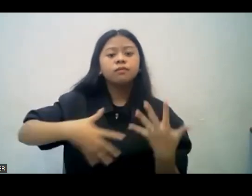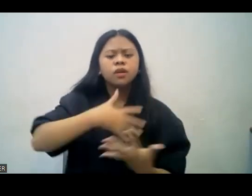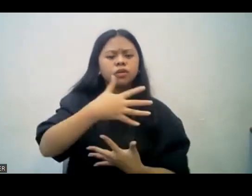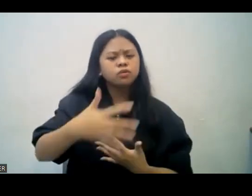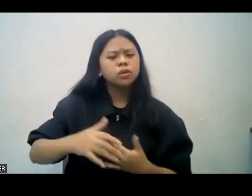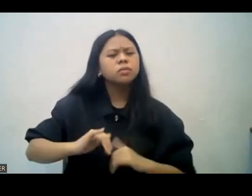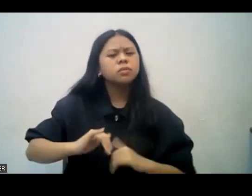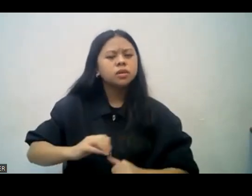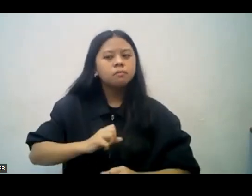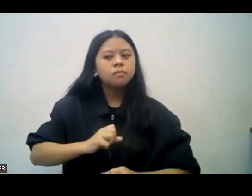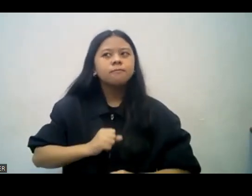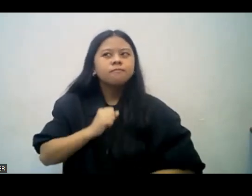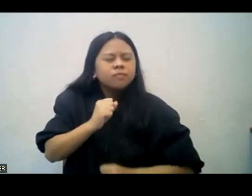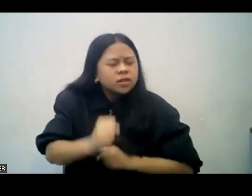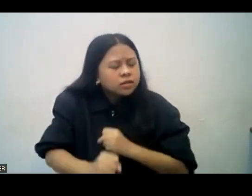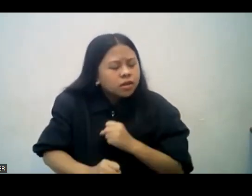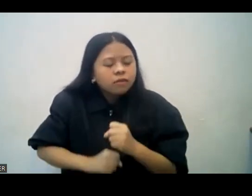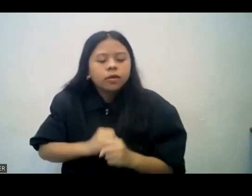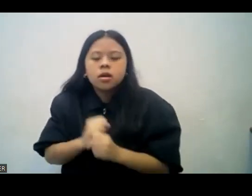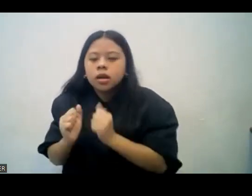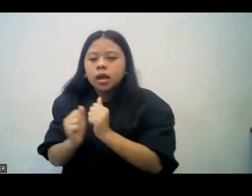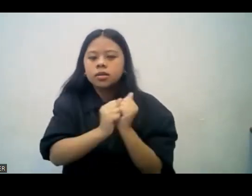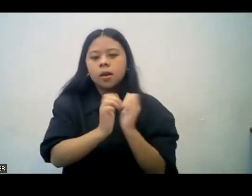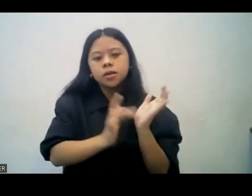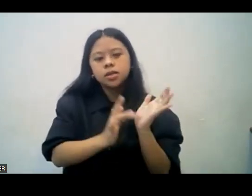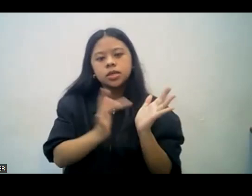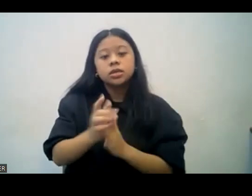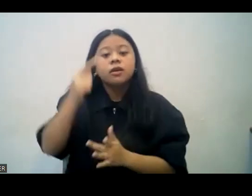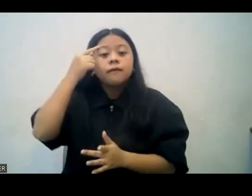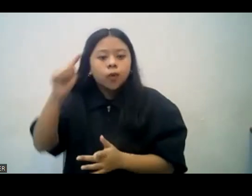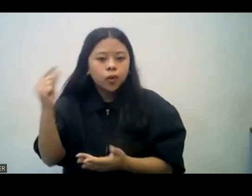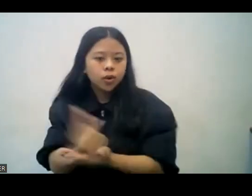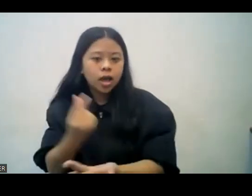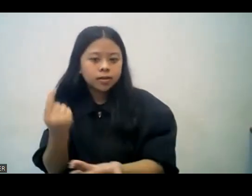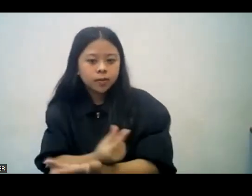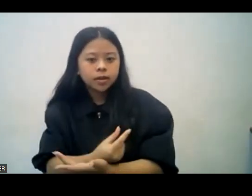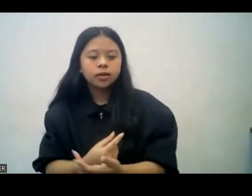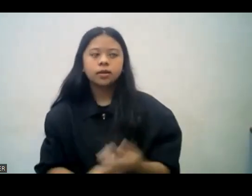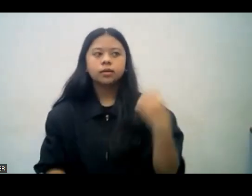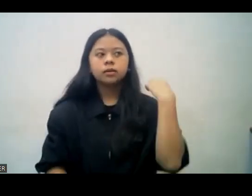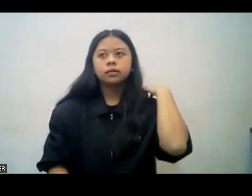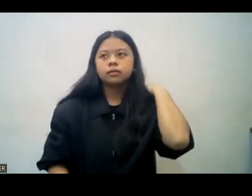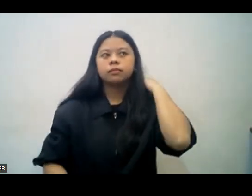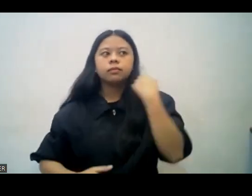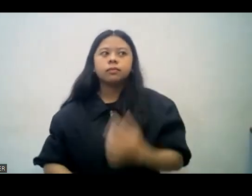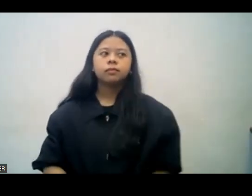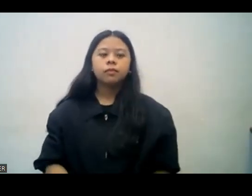is the suffering with Jesus for the gospel. At yun din pong fellowship, ito yung pagdurusa ng kasama ni Yesu Cristo alang-alang sa